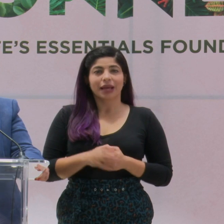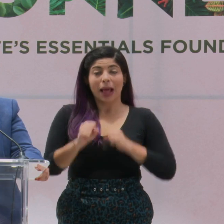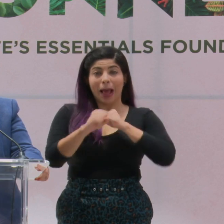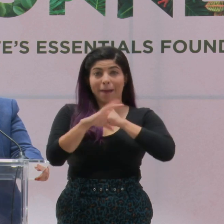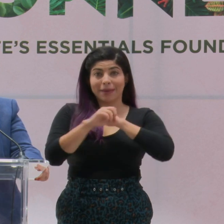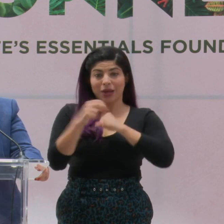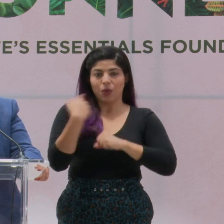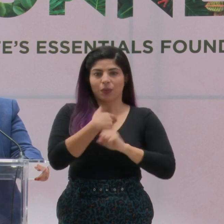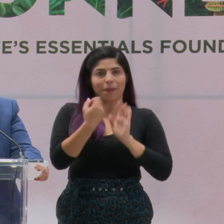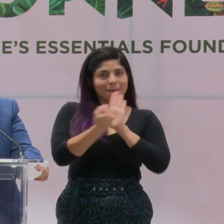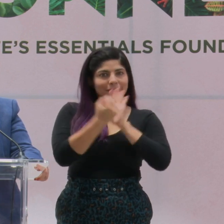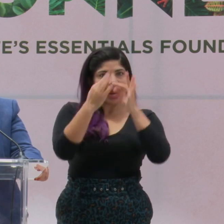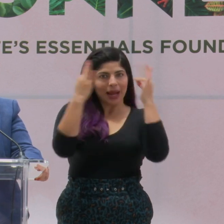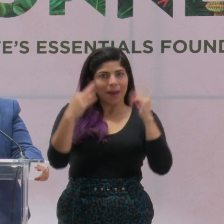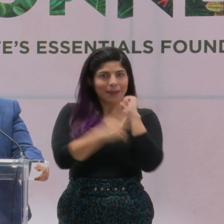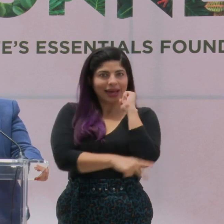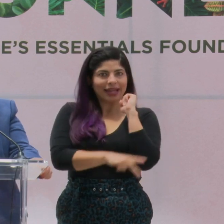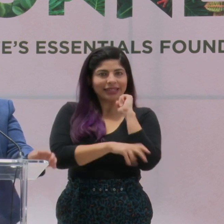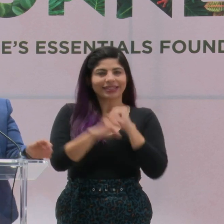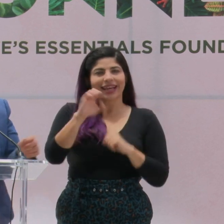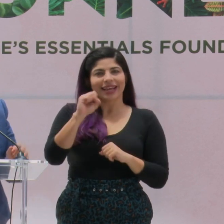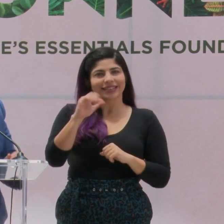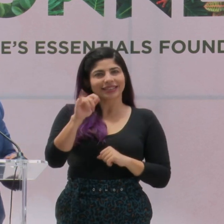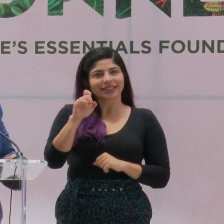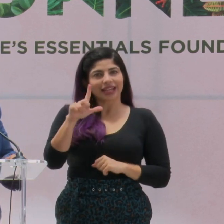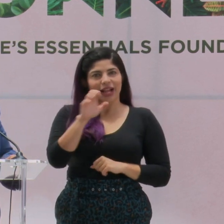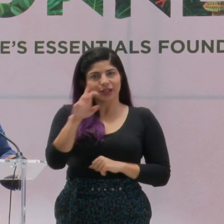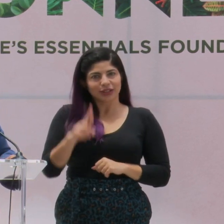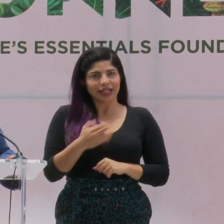de nuestra marca País Esencial Costa Rica.